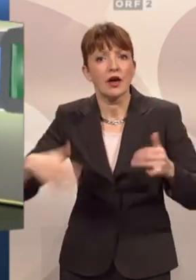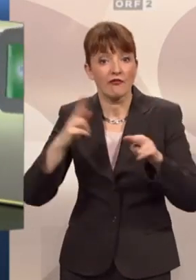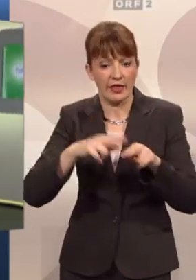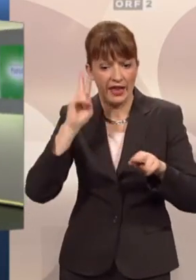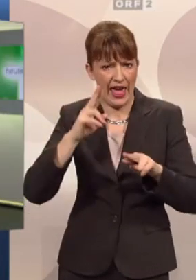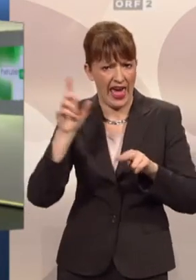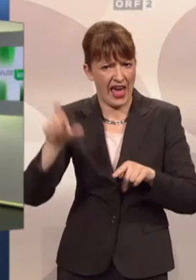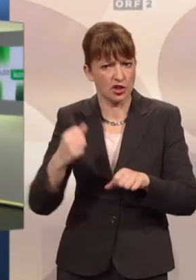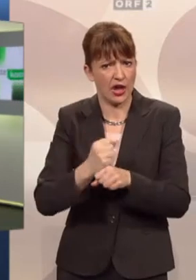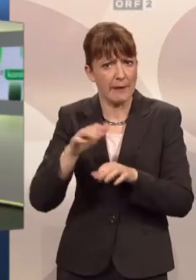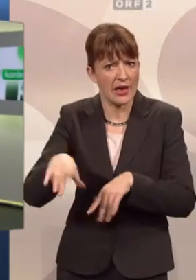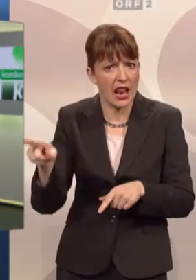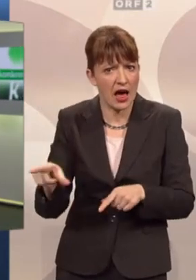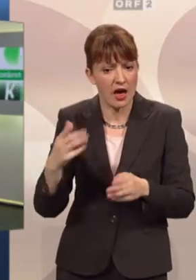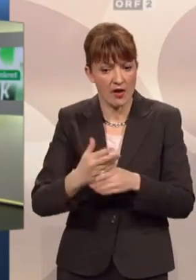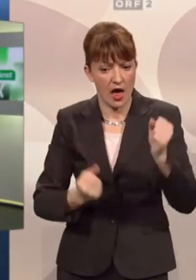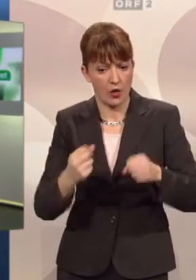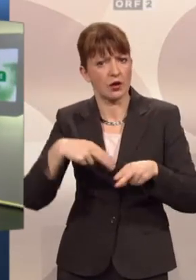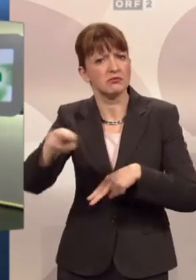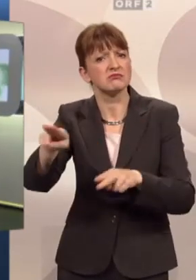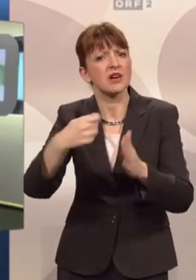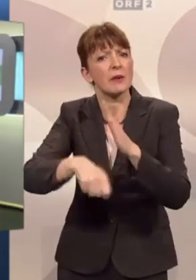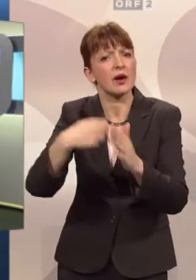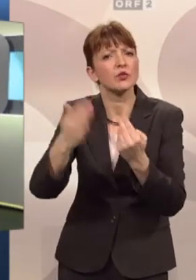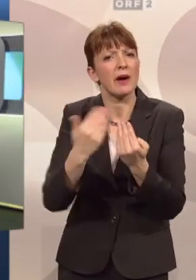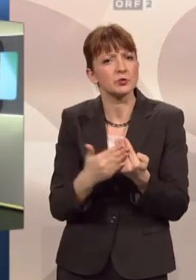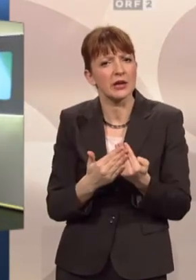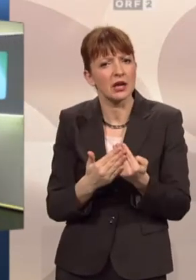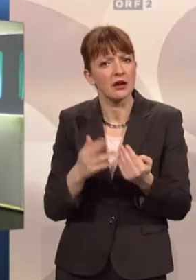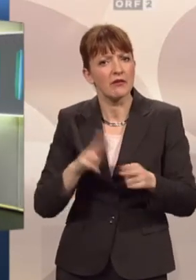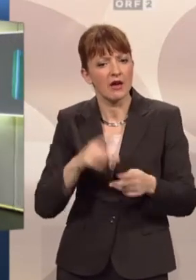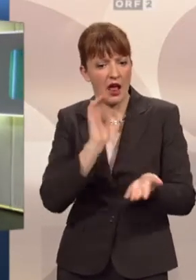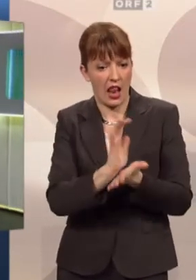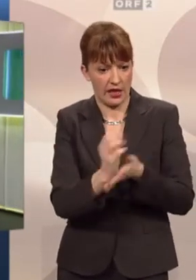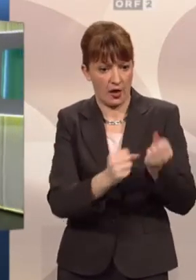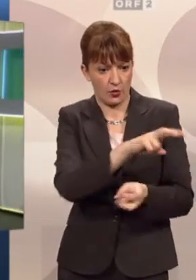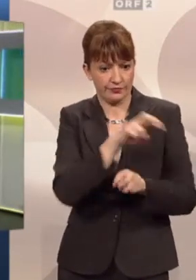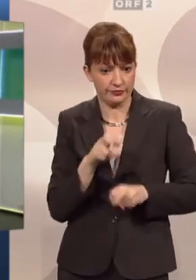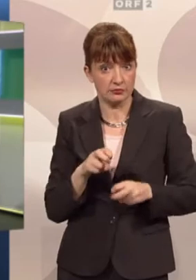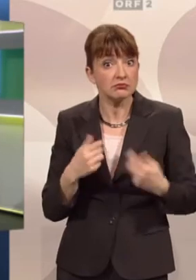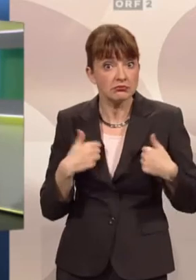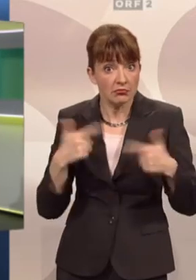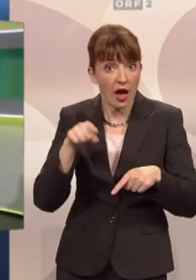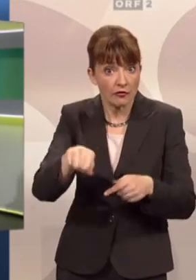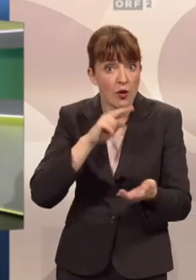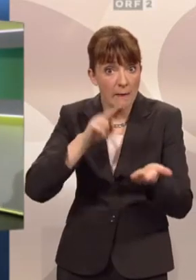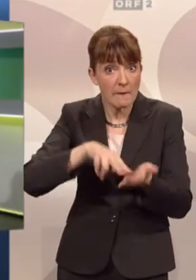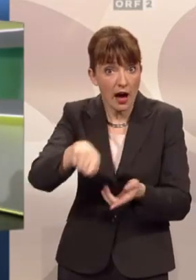Steinbüchler sein Auto in die Reparatur bringt und sich einen Leihwagen nimmt, darf er dann dort parken oder nicht?